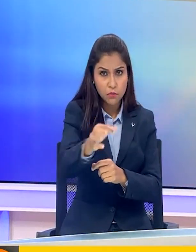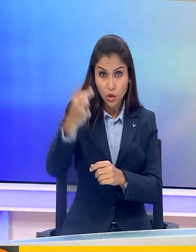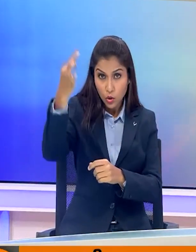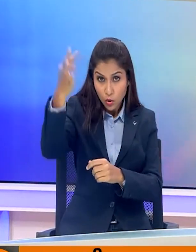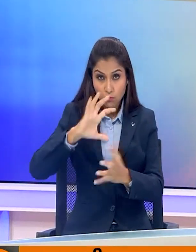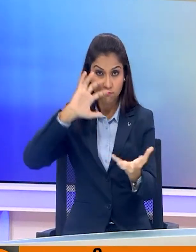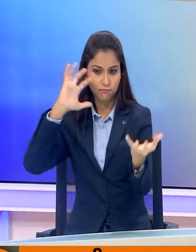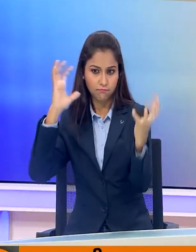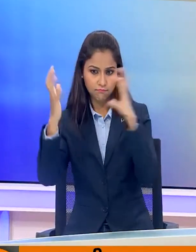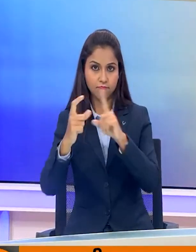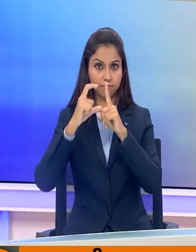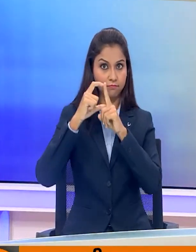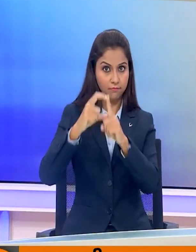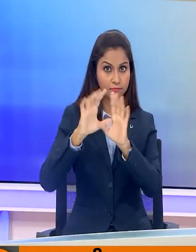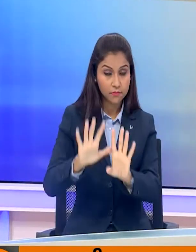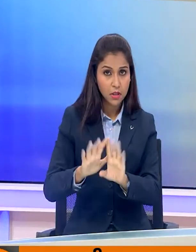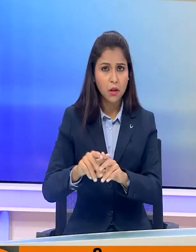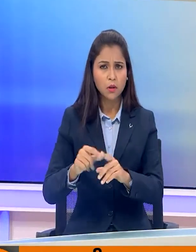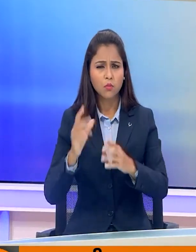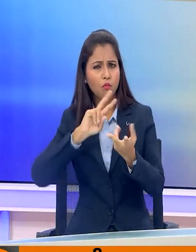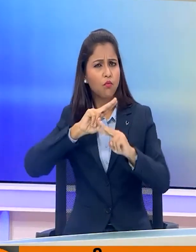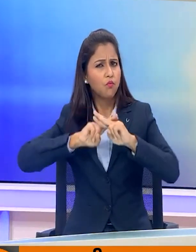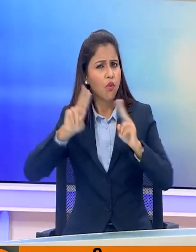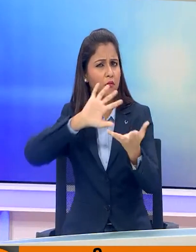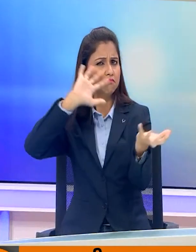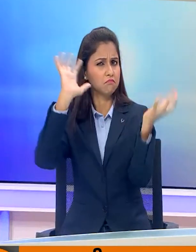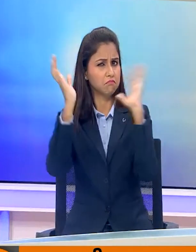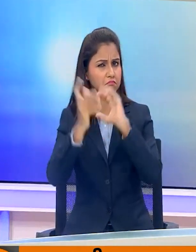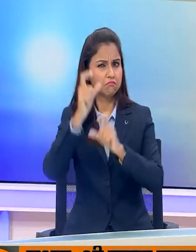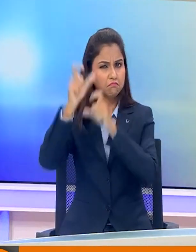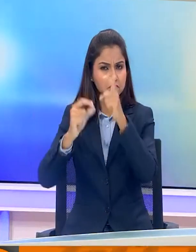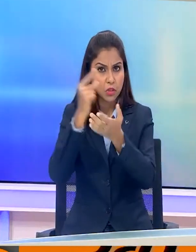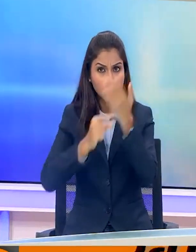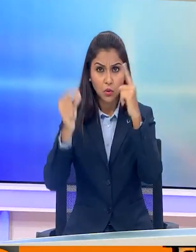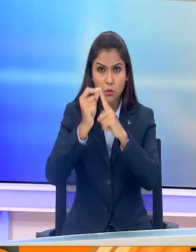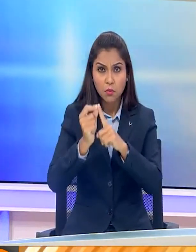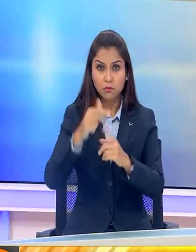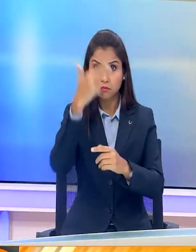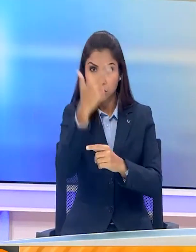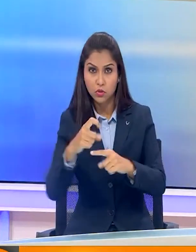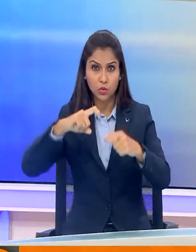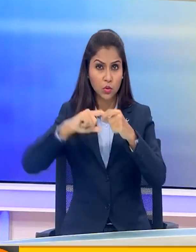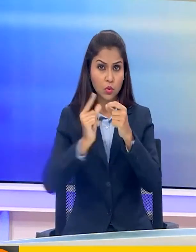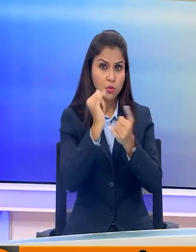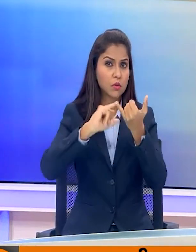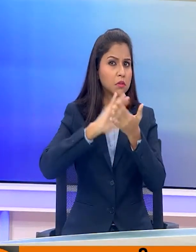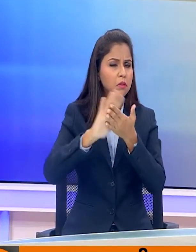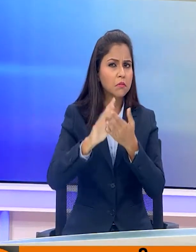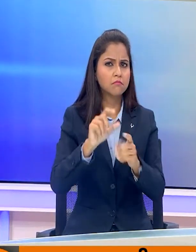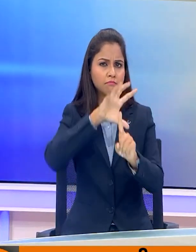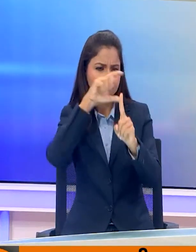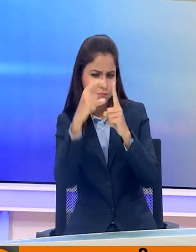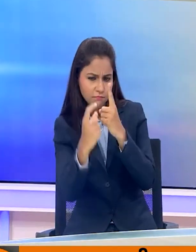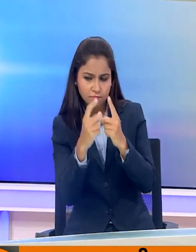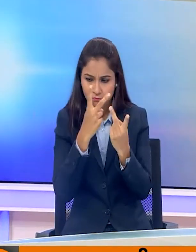ग्लोबल पहचान मिलेगी दुनिया भर के देश, प्रदेश के क्राफ्ट, क्युजीन और कल्चर से